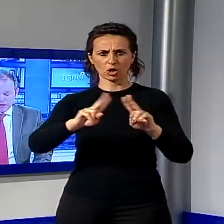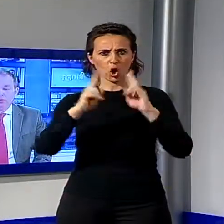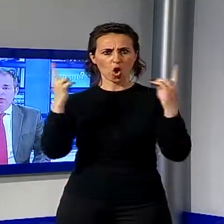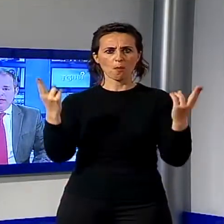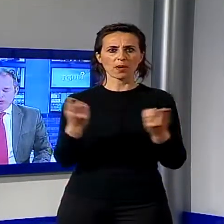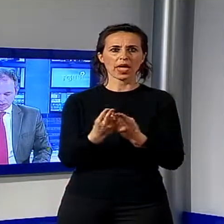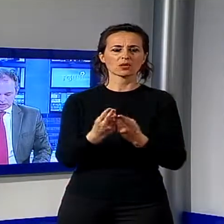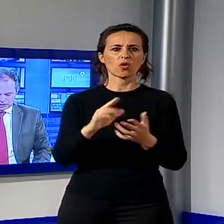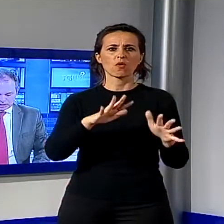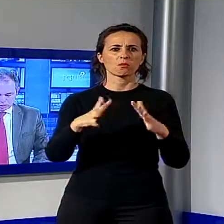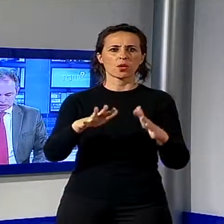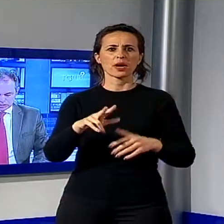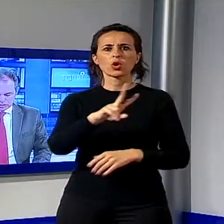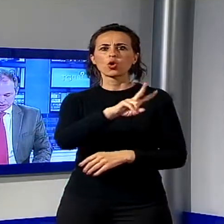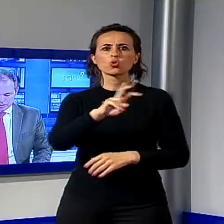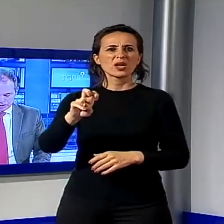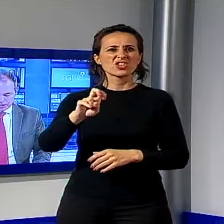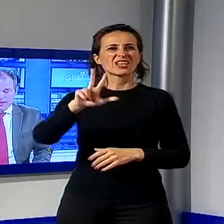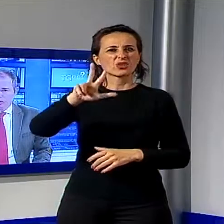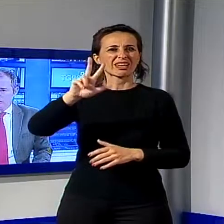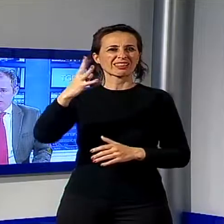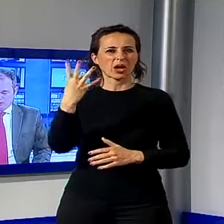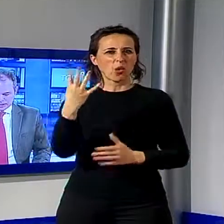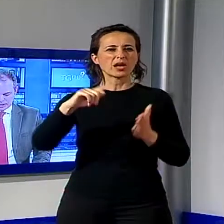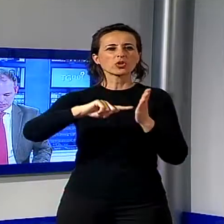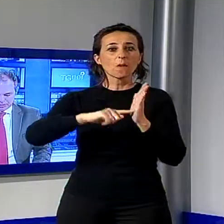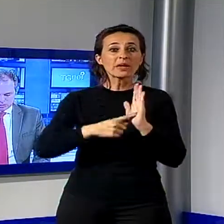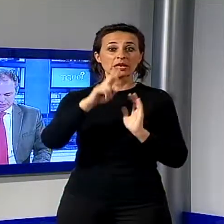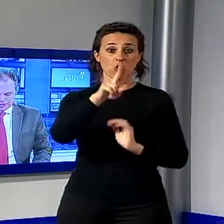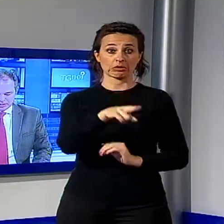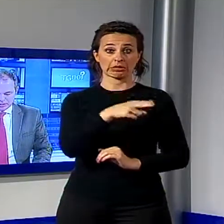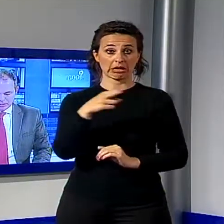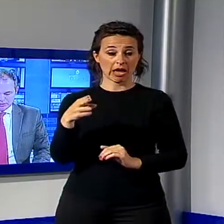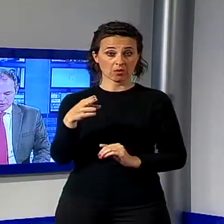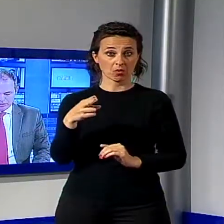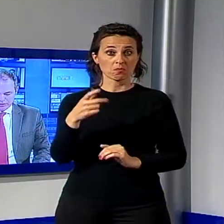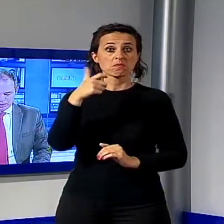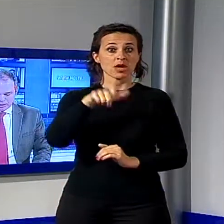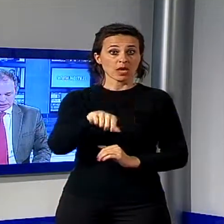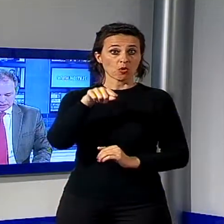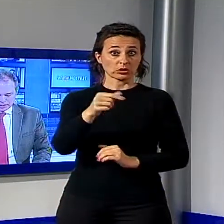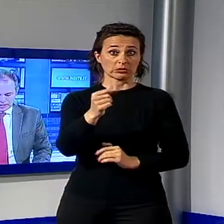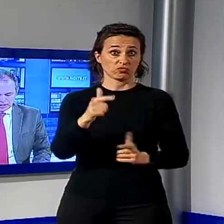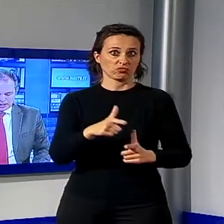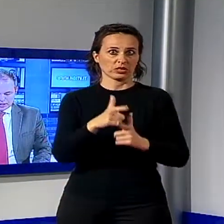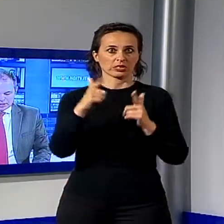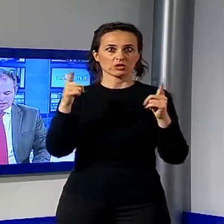234 milioni di euro, una cifra che ha spinto il presidente della provincia Stefano Baccelli a dire che è